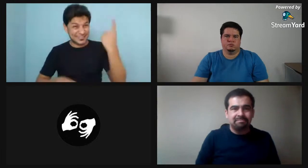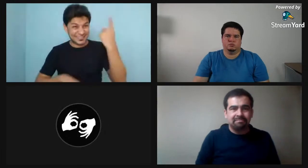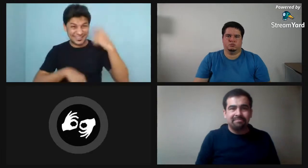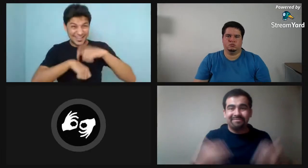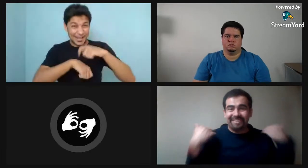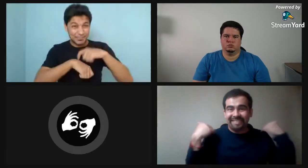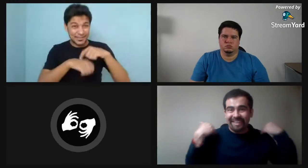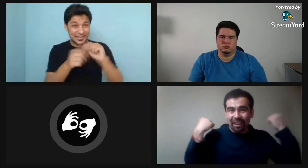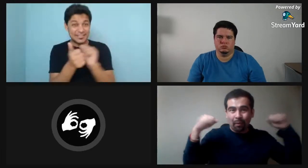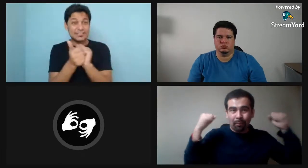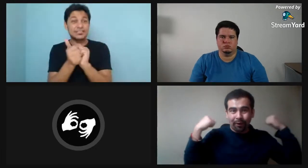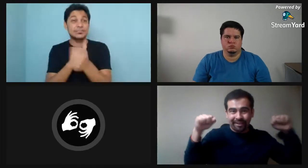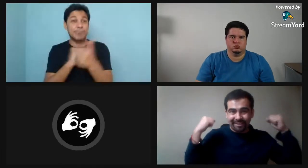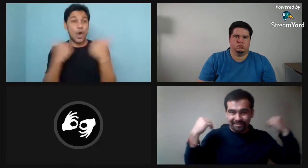Mi papá me invitaba, me decía, vamos a ver.